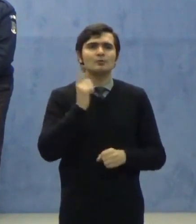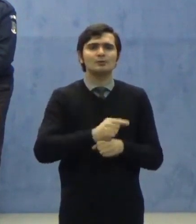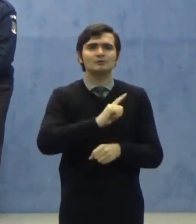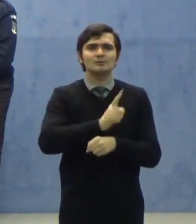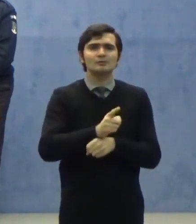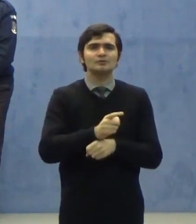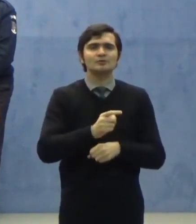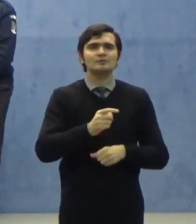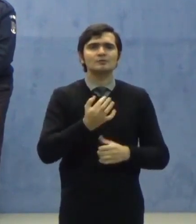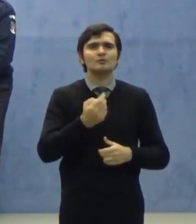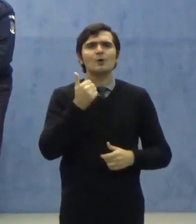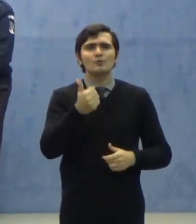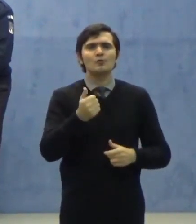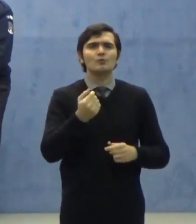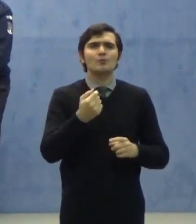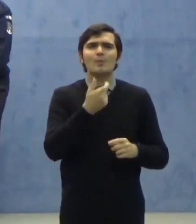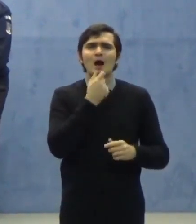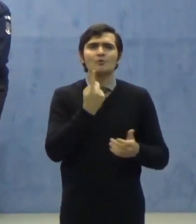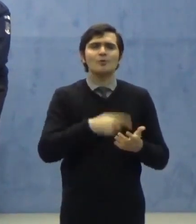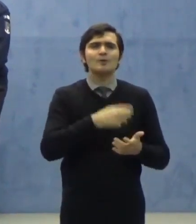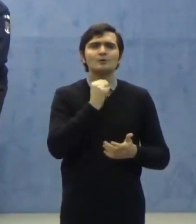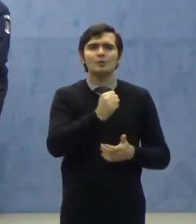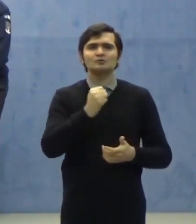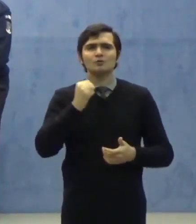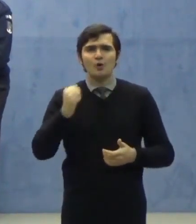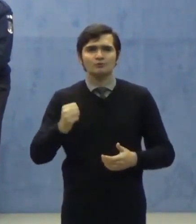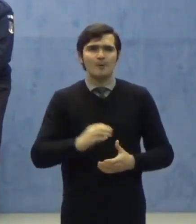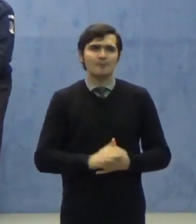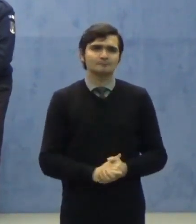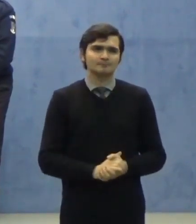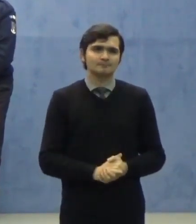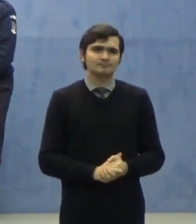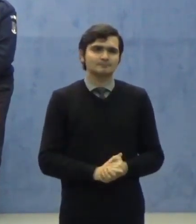cu modificările și completările ulterioare.